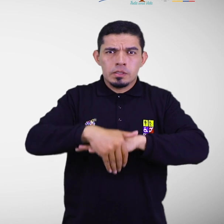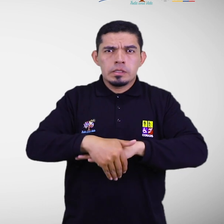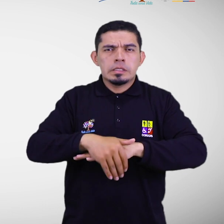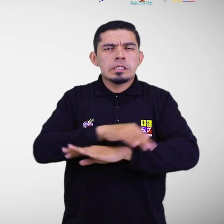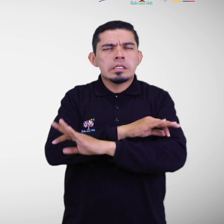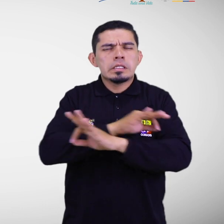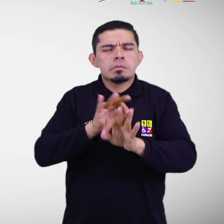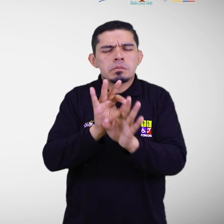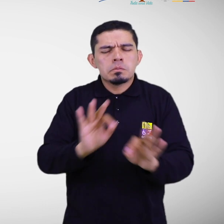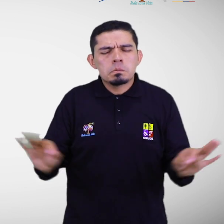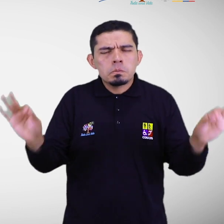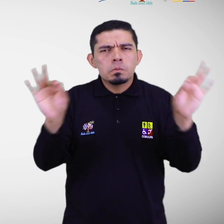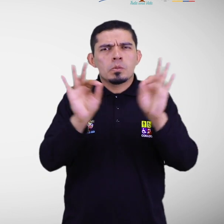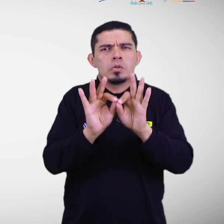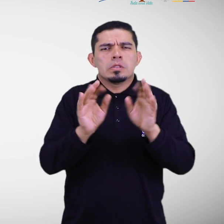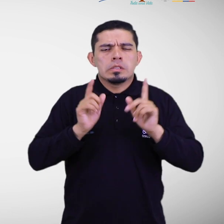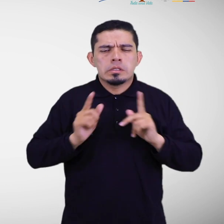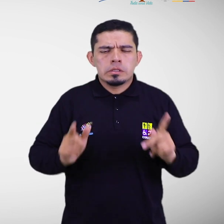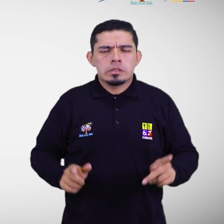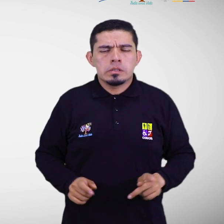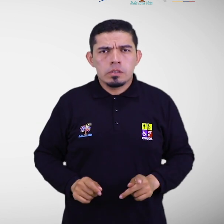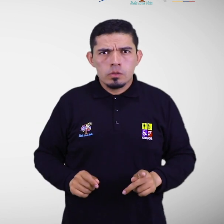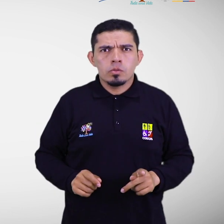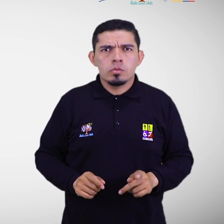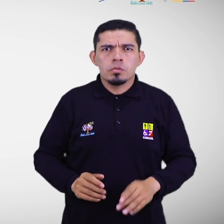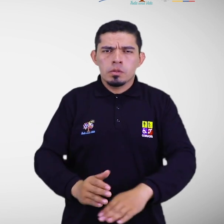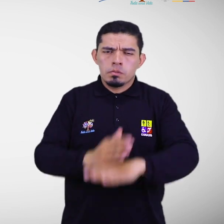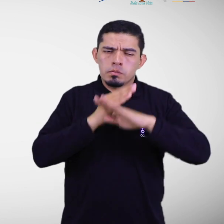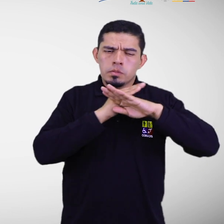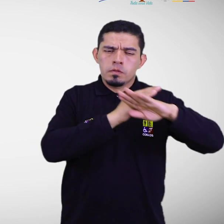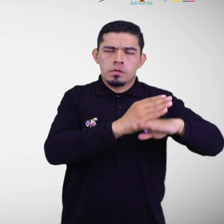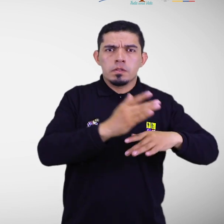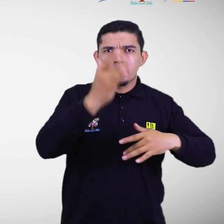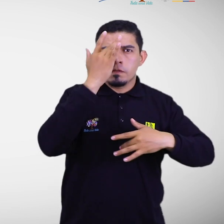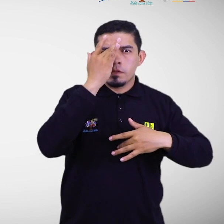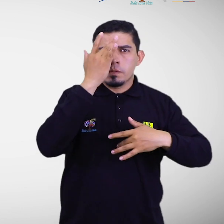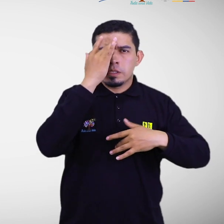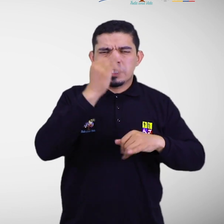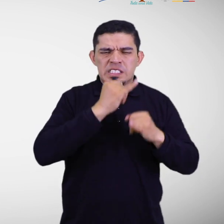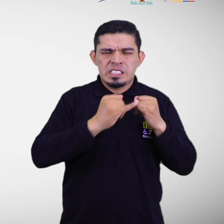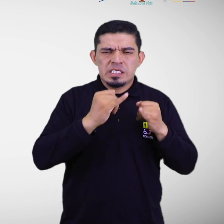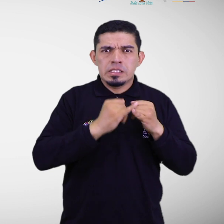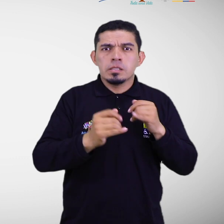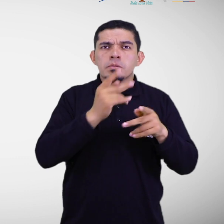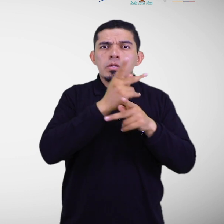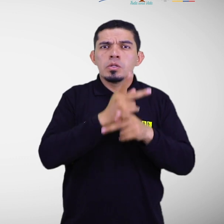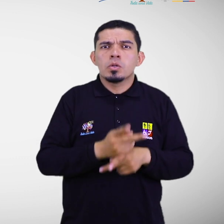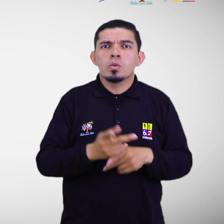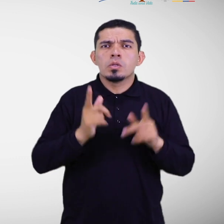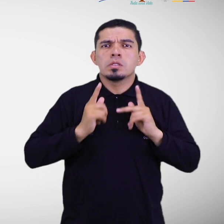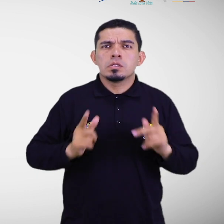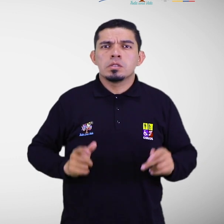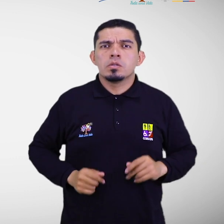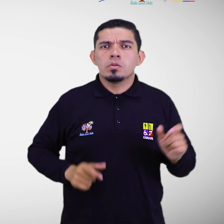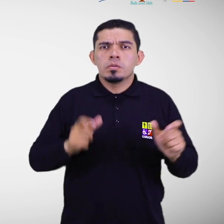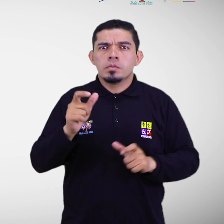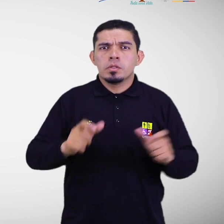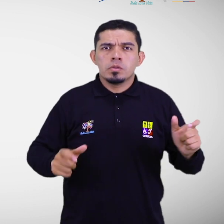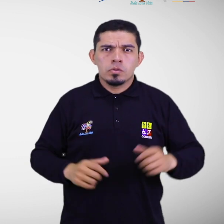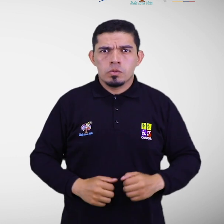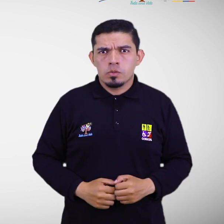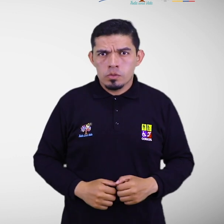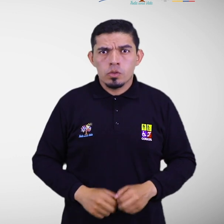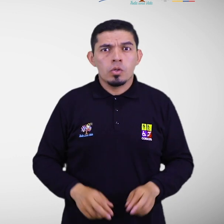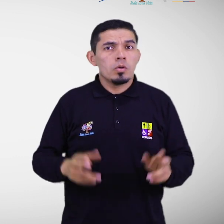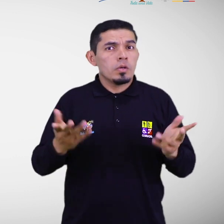recursos más importantes de salud pública para prevenir las enfermedades infecciosas y proteger la salud de las personas sobre todo